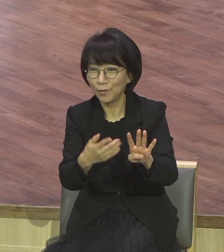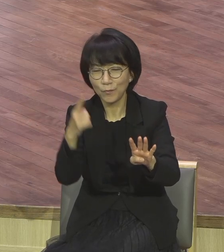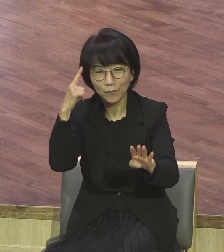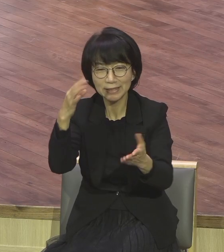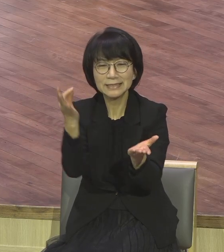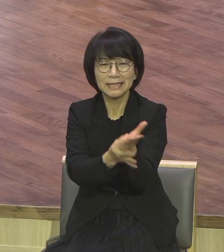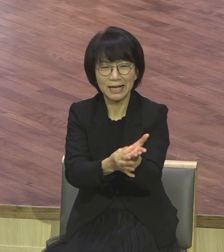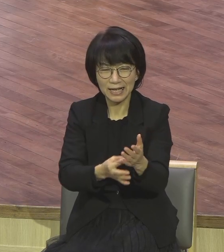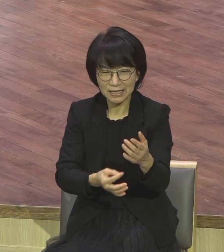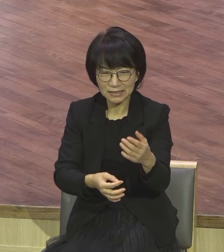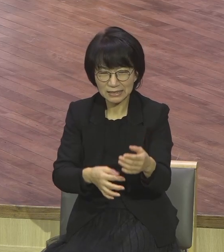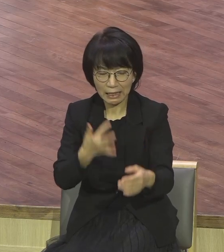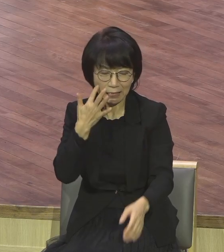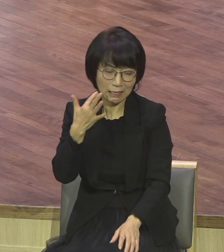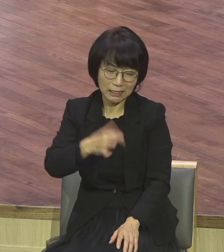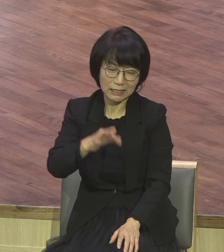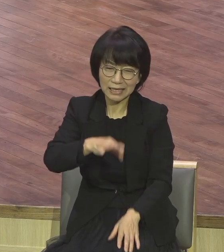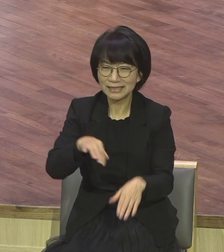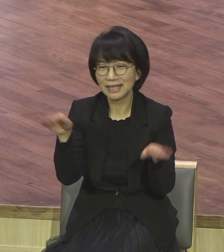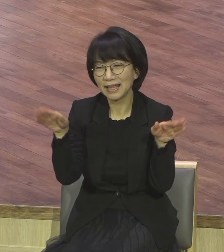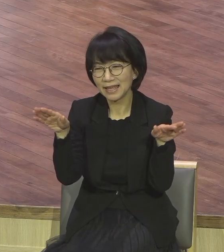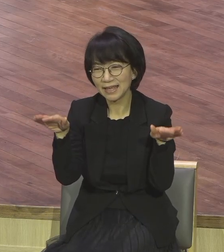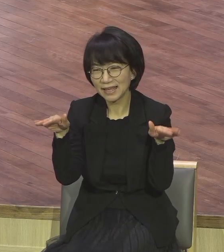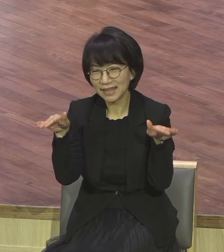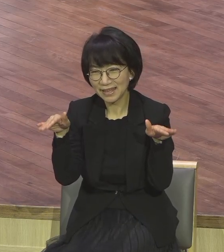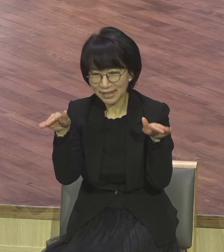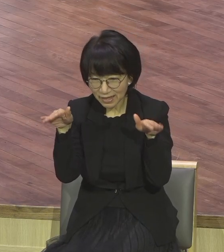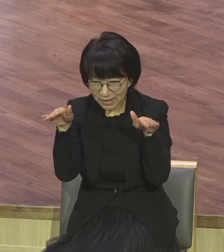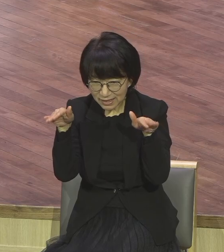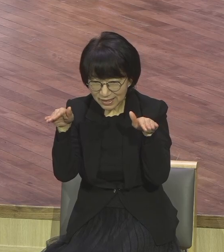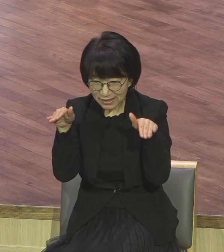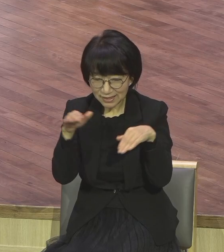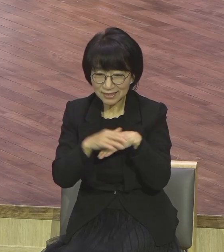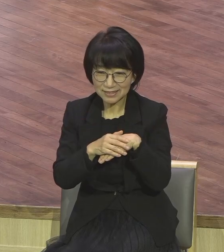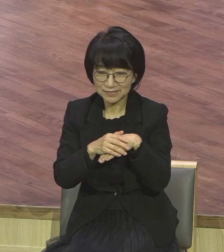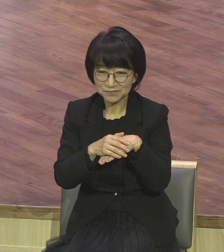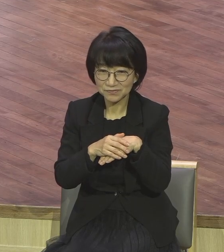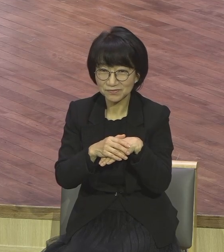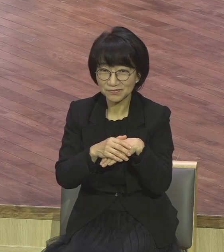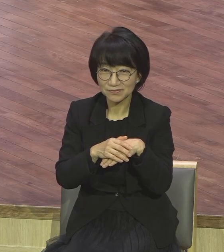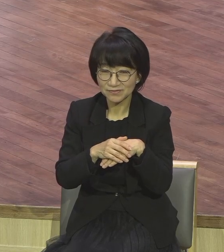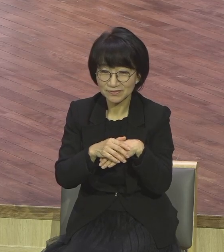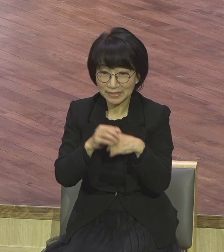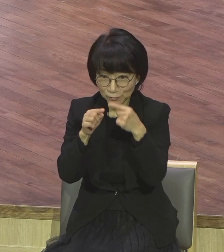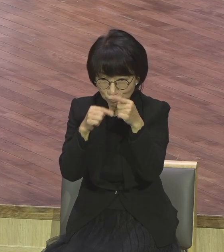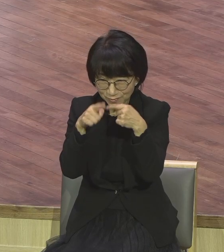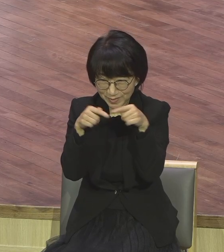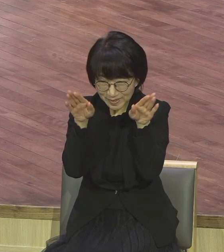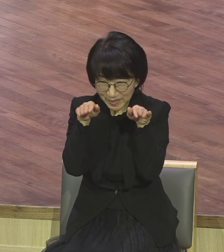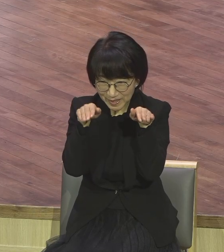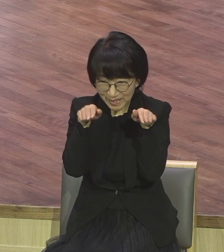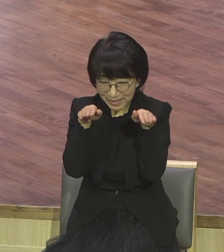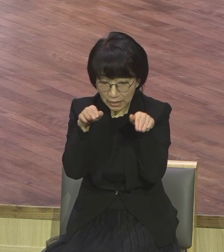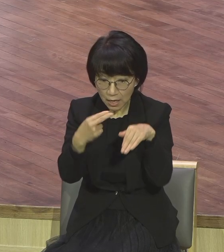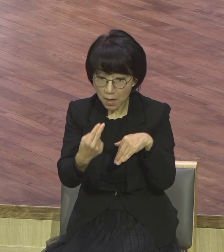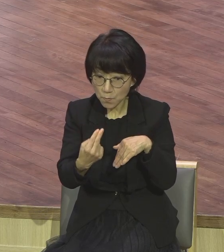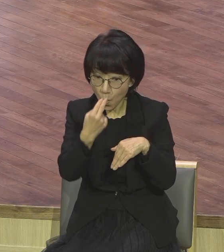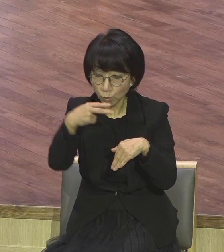가치 없는 흔하고 가치 없는 참새의 목숨조차도